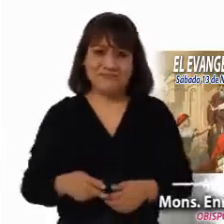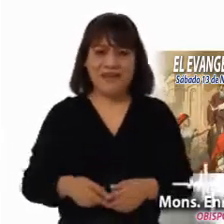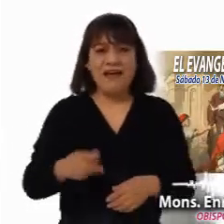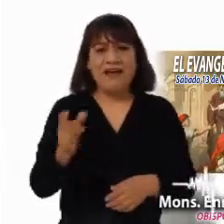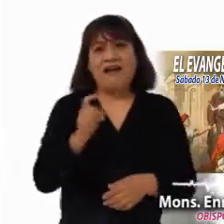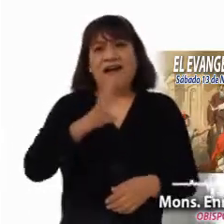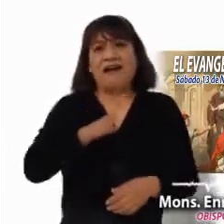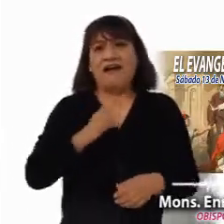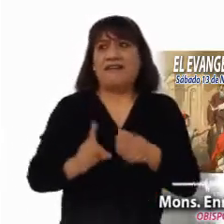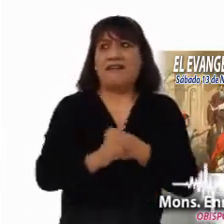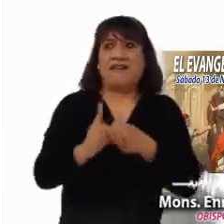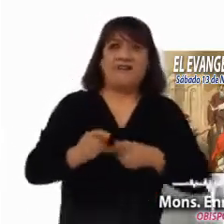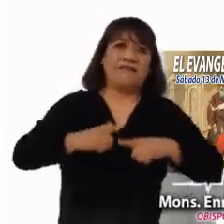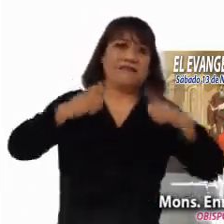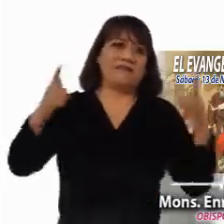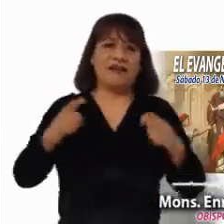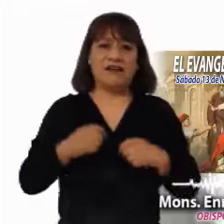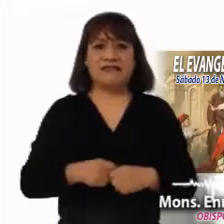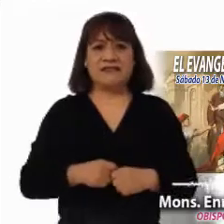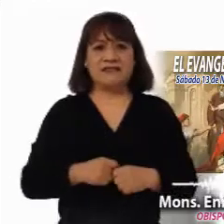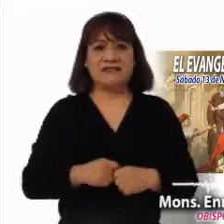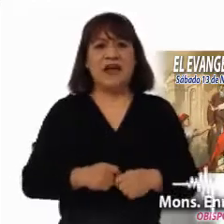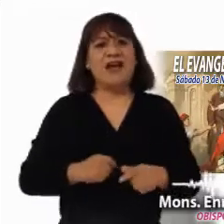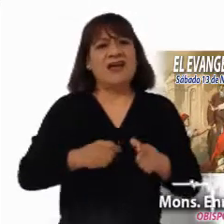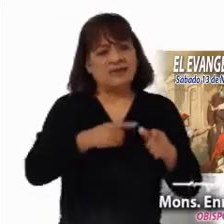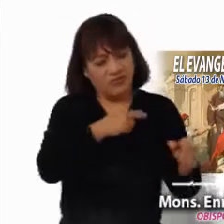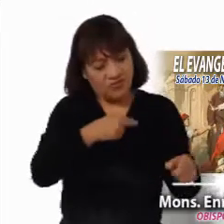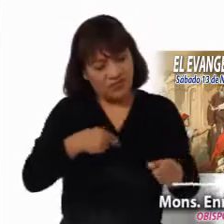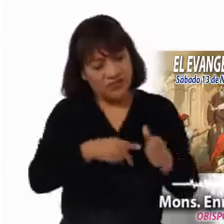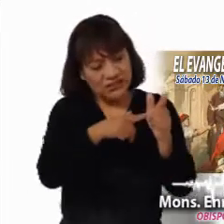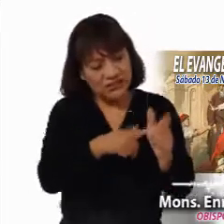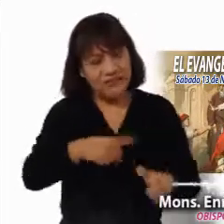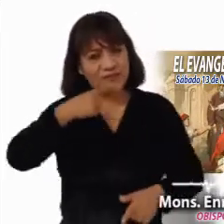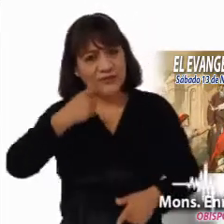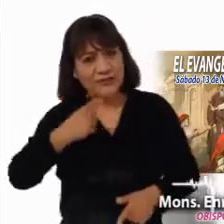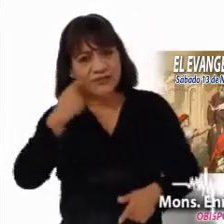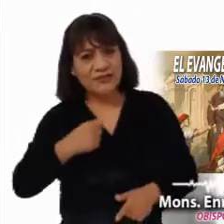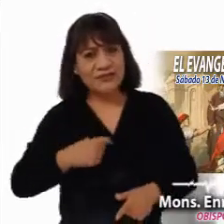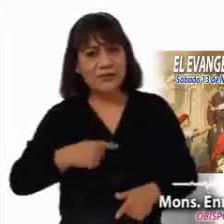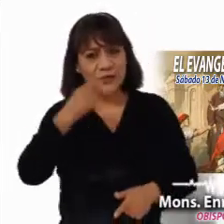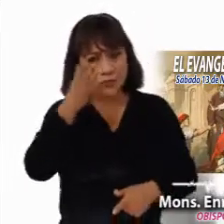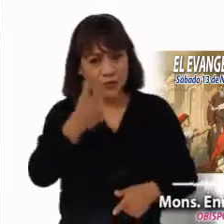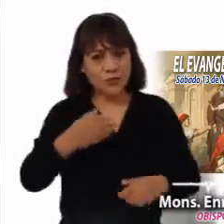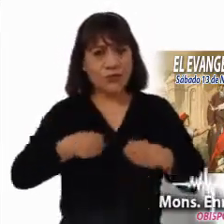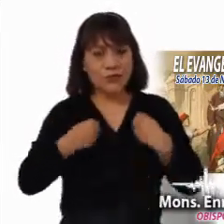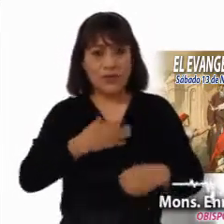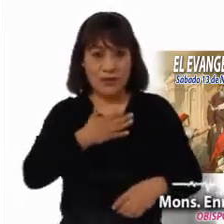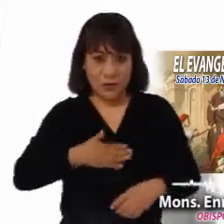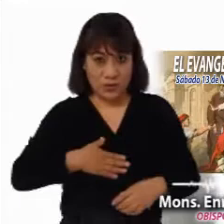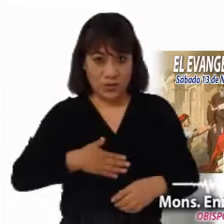dificultades, menos en la lucha por una vida más justa y más llena de amor.